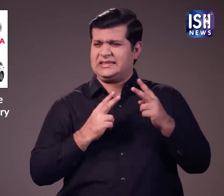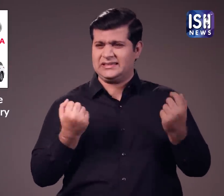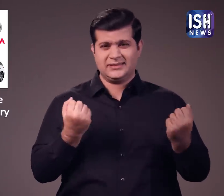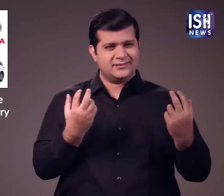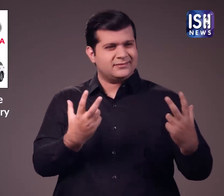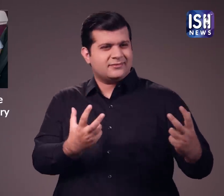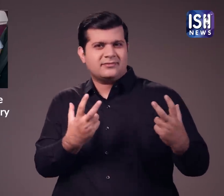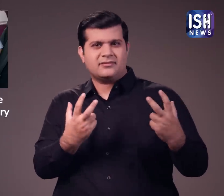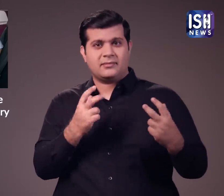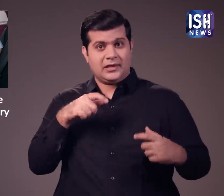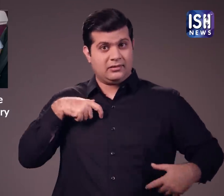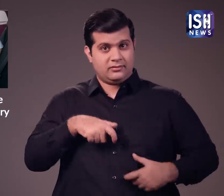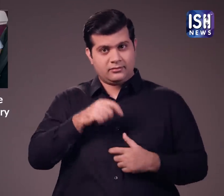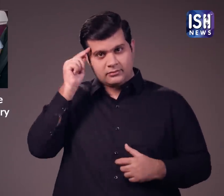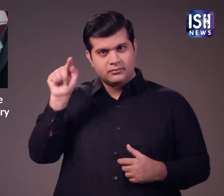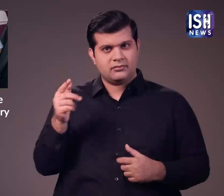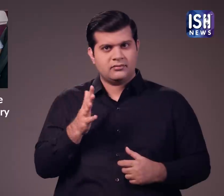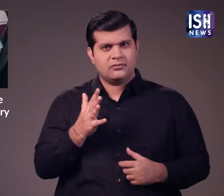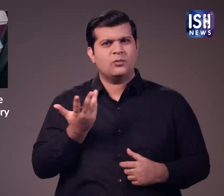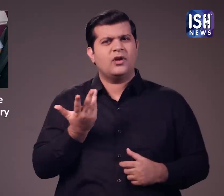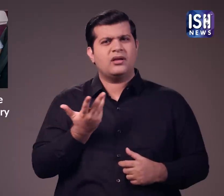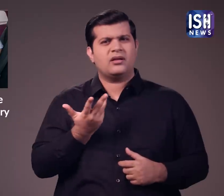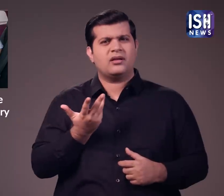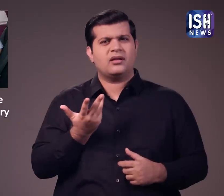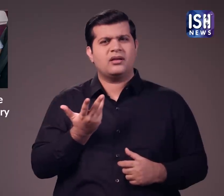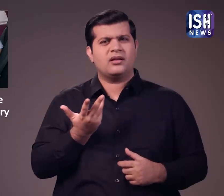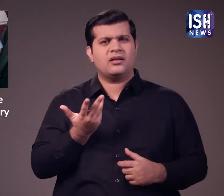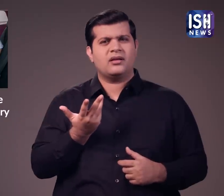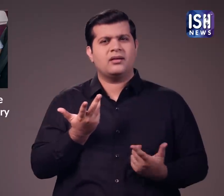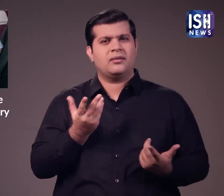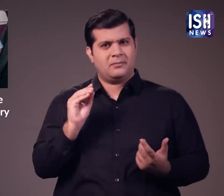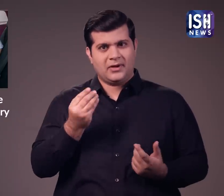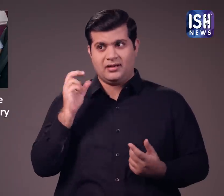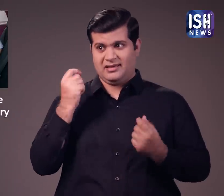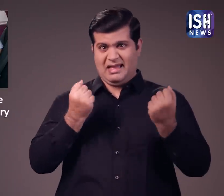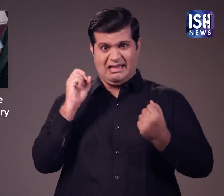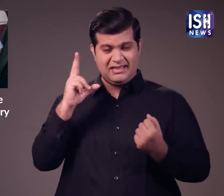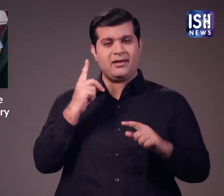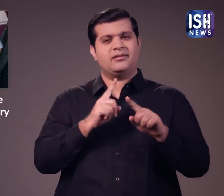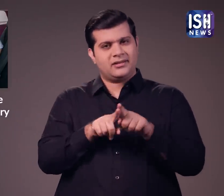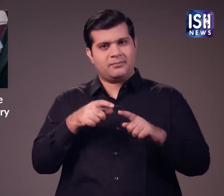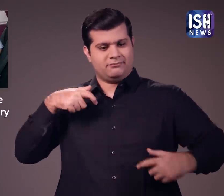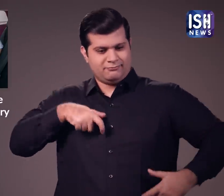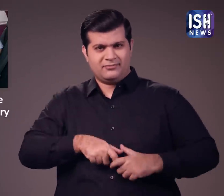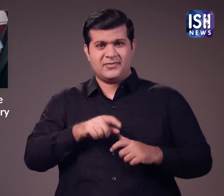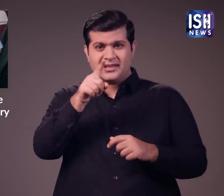करते हैं लेकिन फिर हम सीट बेल्ट का इस्तमाल क्यों नहीं करते हैं आपका जीवन कार से अधिक मुल्यवान है